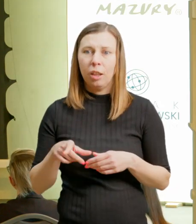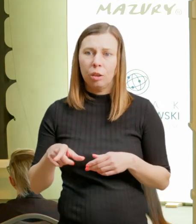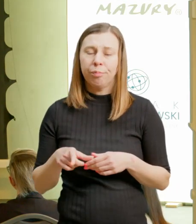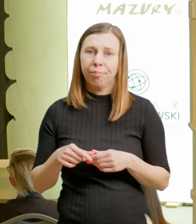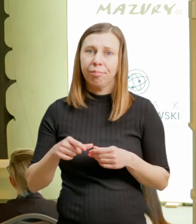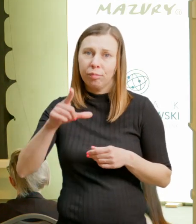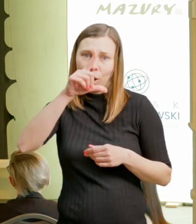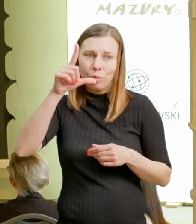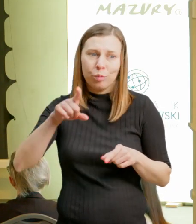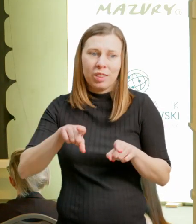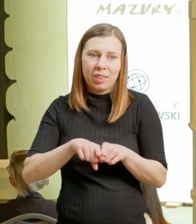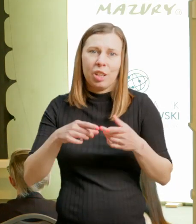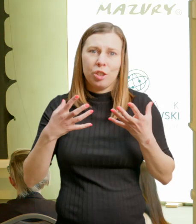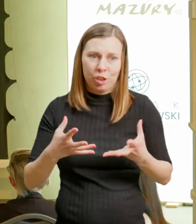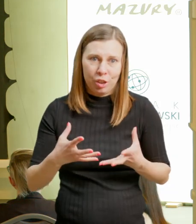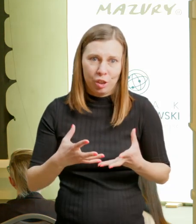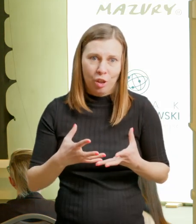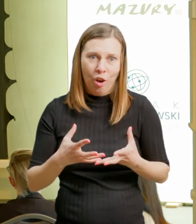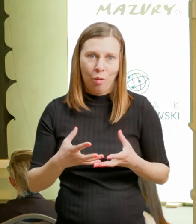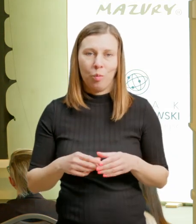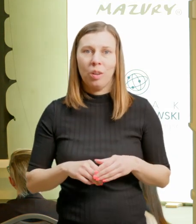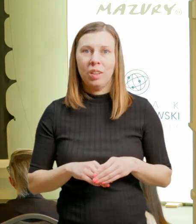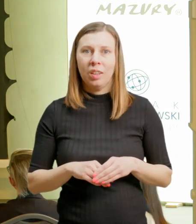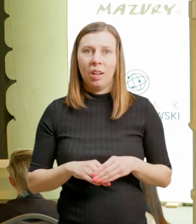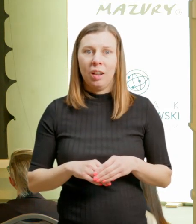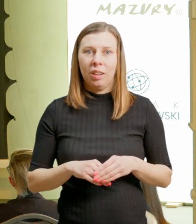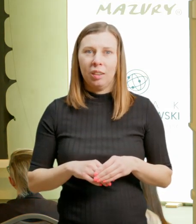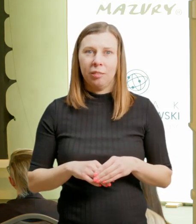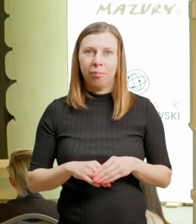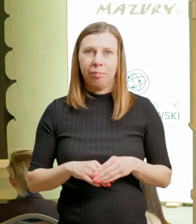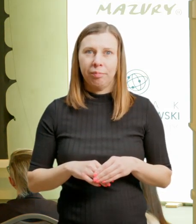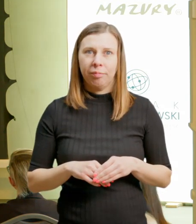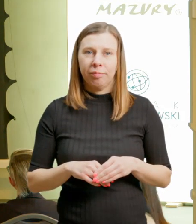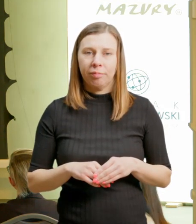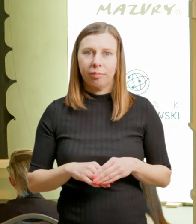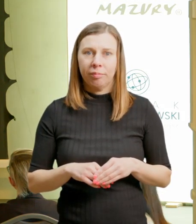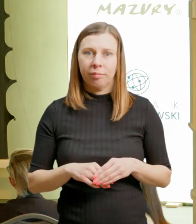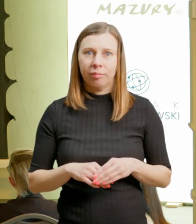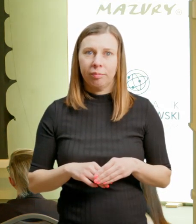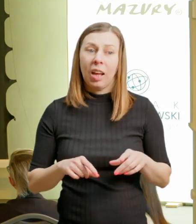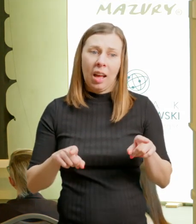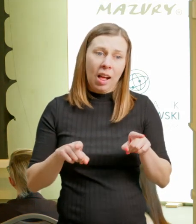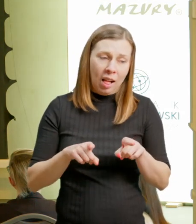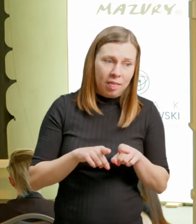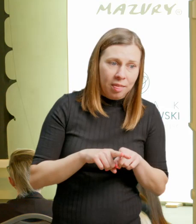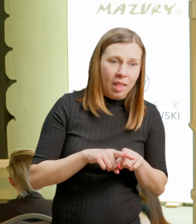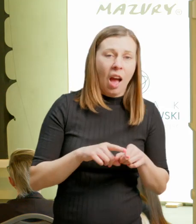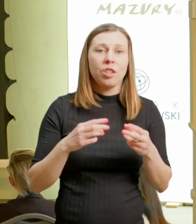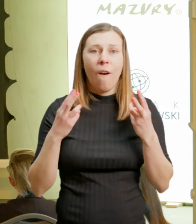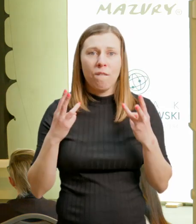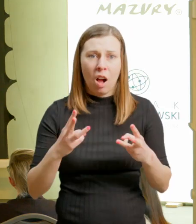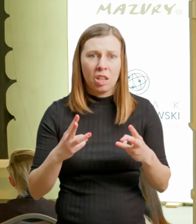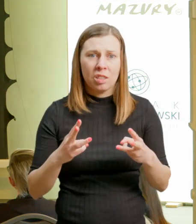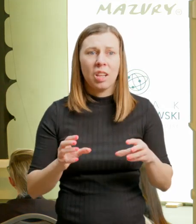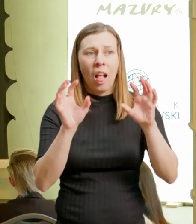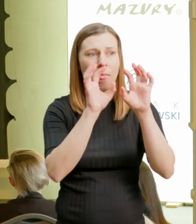dużej mierze estetami, w związku z tym też te miejsca muszą być klimatyczne, muszą być takie naznaczone estetyką,